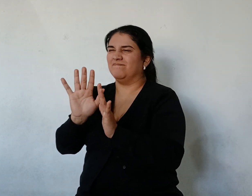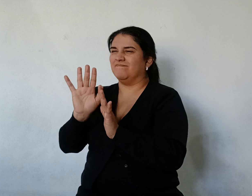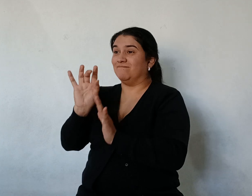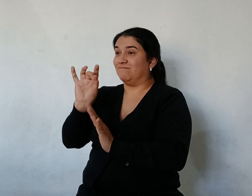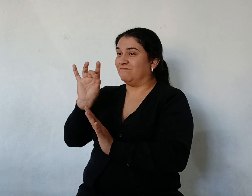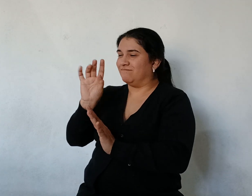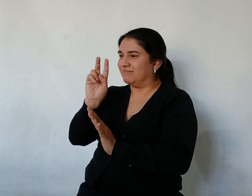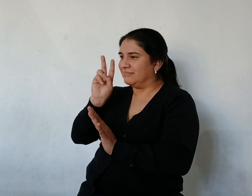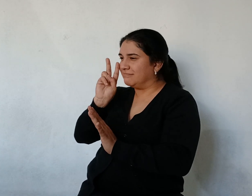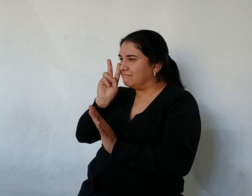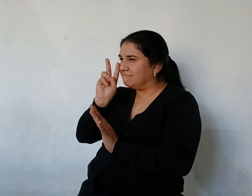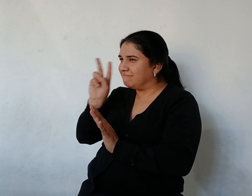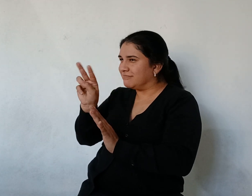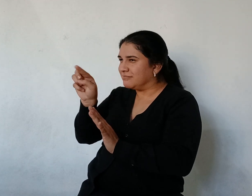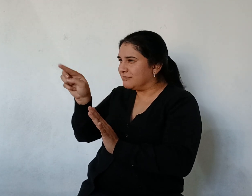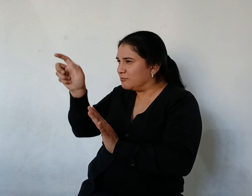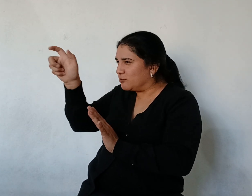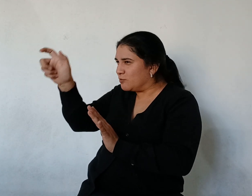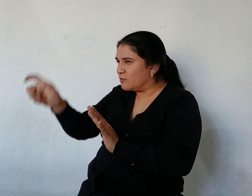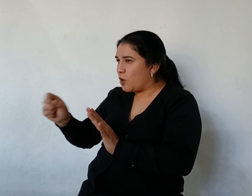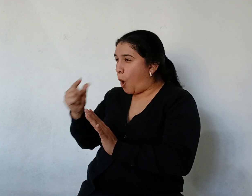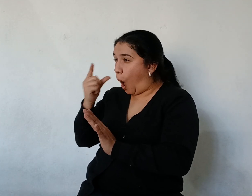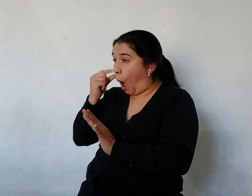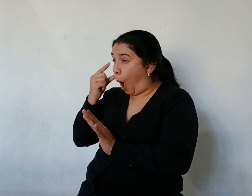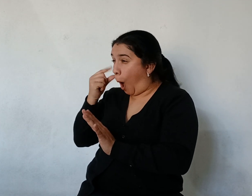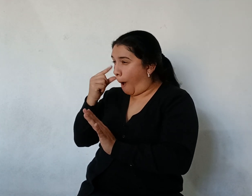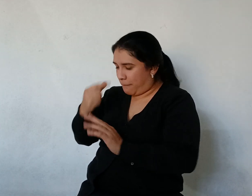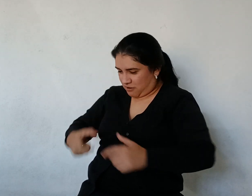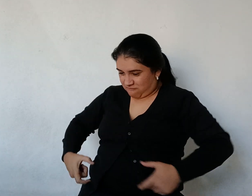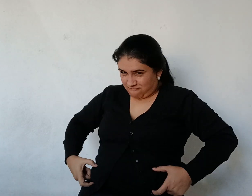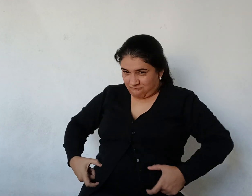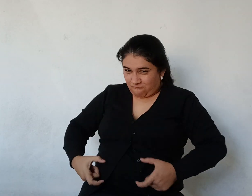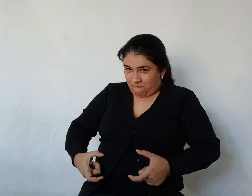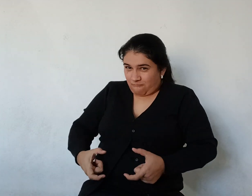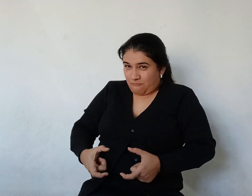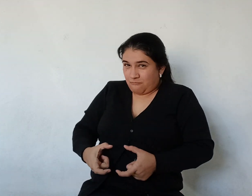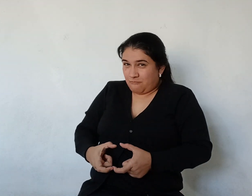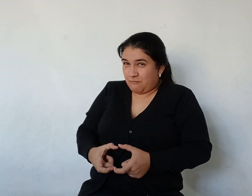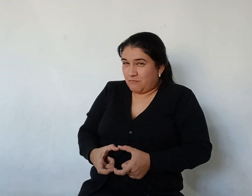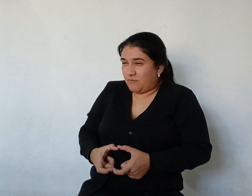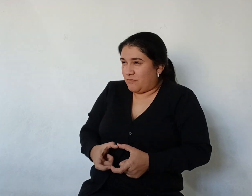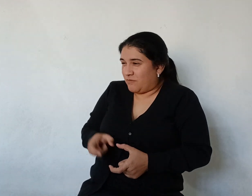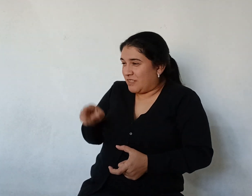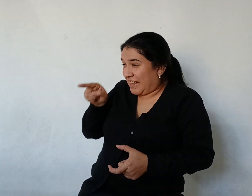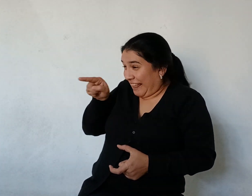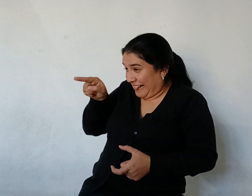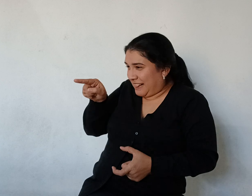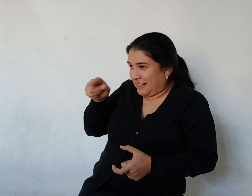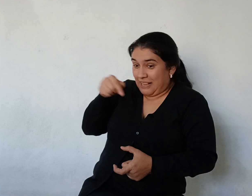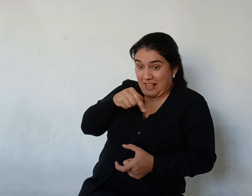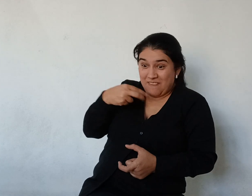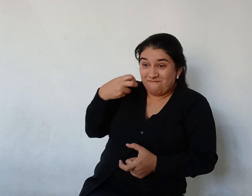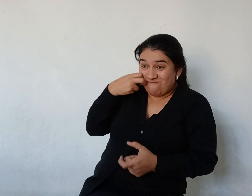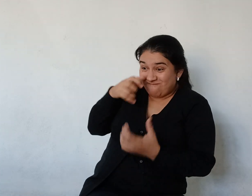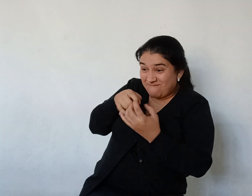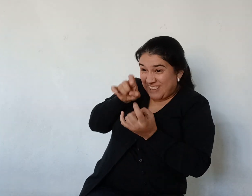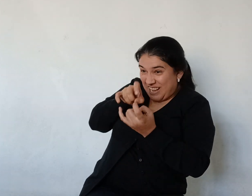traje Y que estaba vivo El viejo yacaré Se lanzó De un salto al agua Y tac En dos golpes De boca Se lo comió